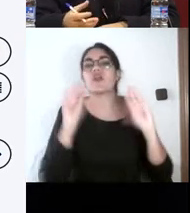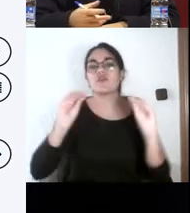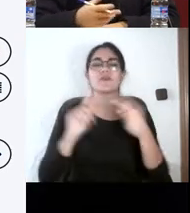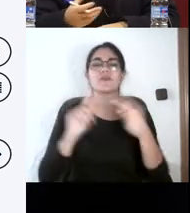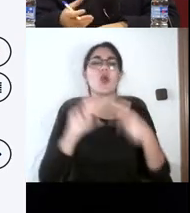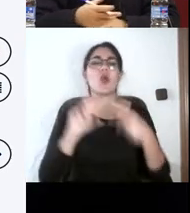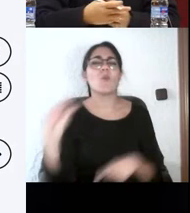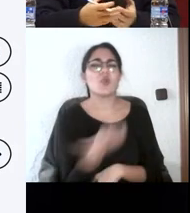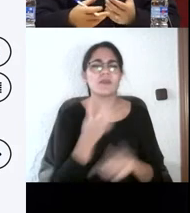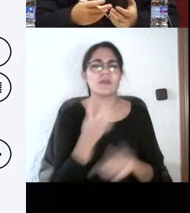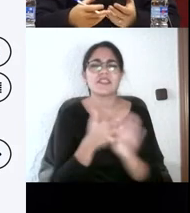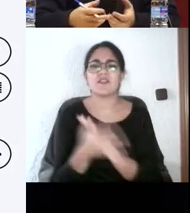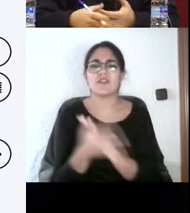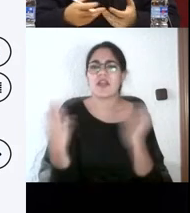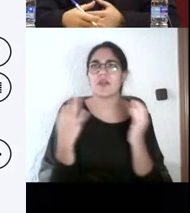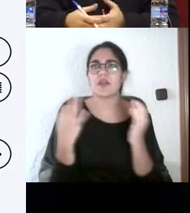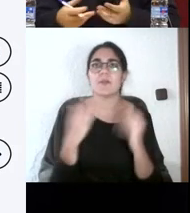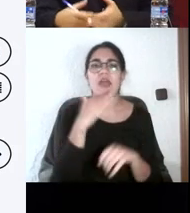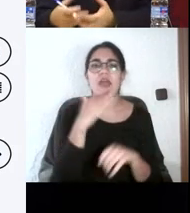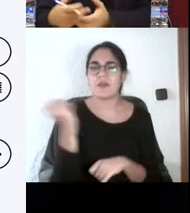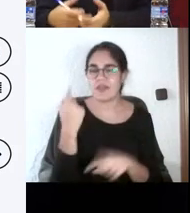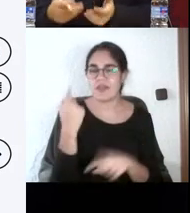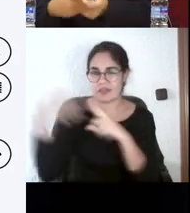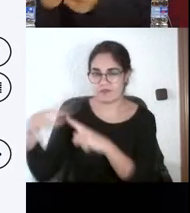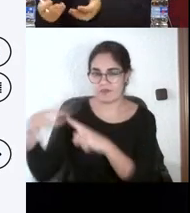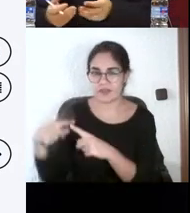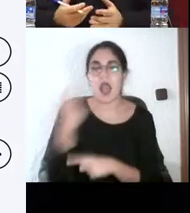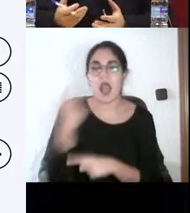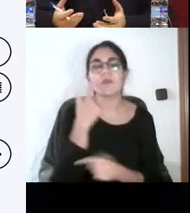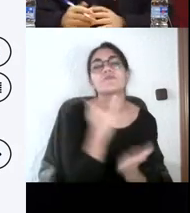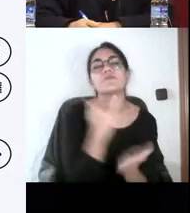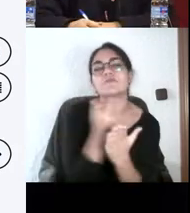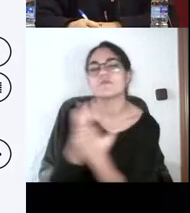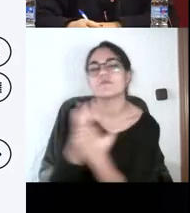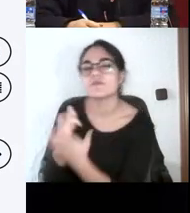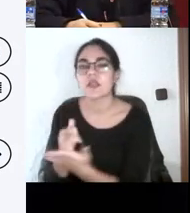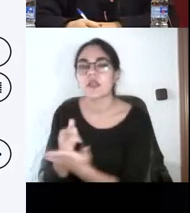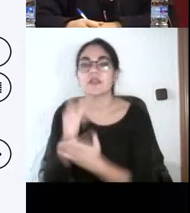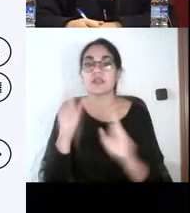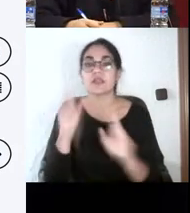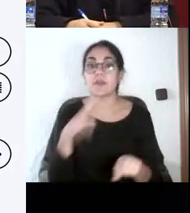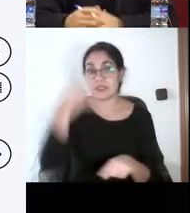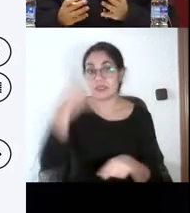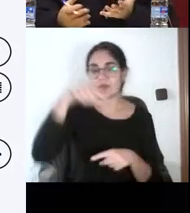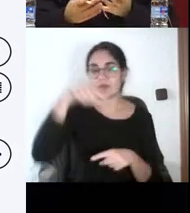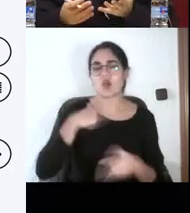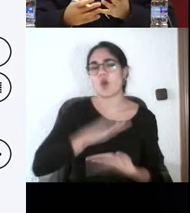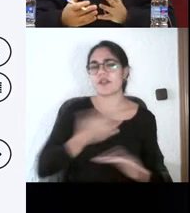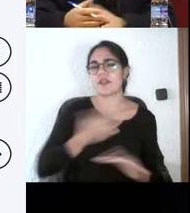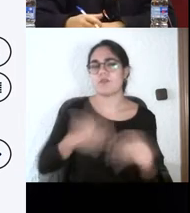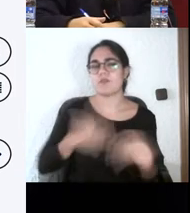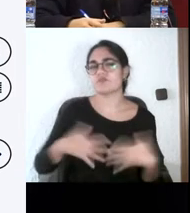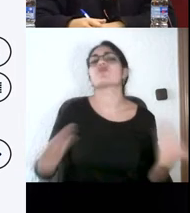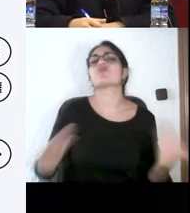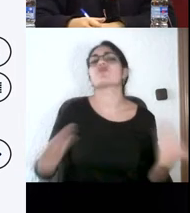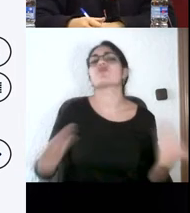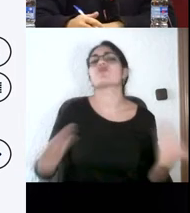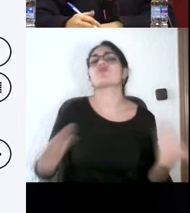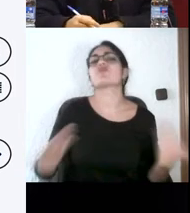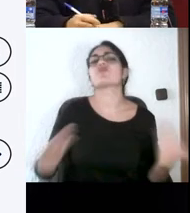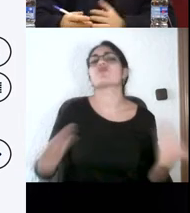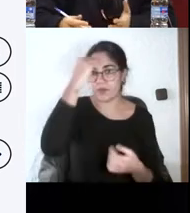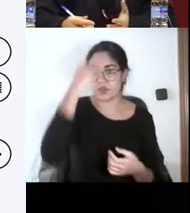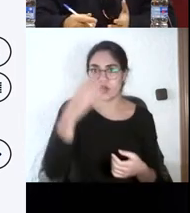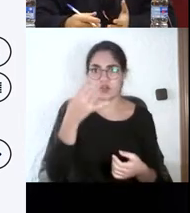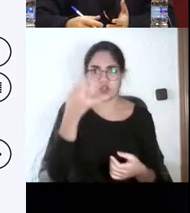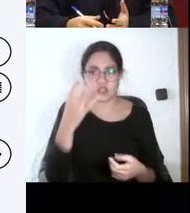debes explorar distintas habilidades y cobró más sentido después cuando nos hablan de competencias. A lo mejor es muy oído lo que estoy diciendo, pero es que creo que a veces se nos